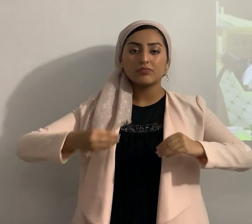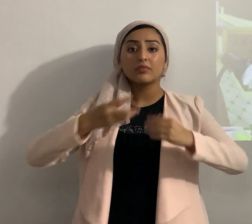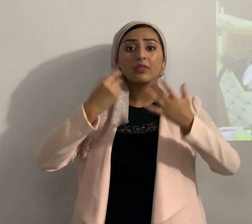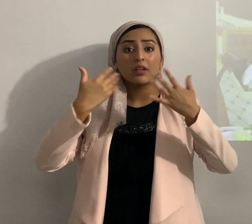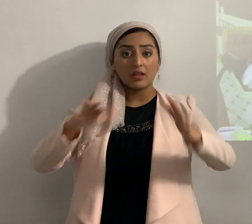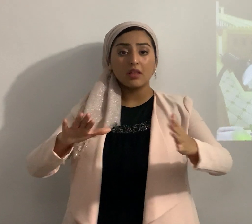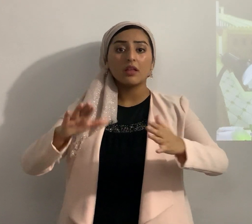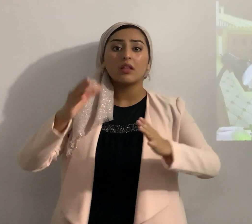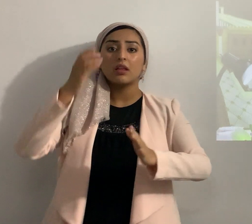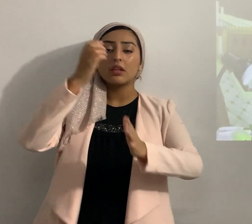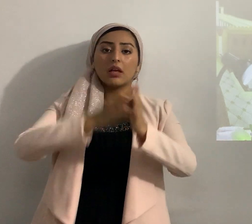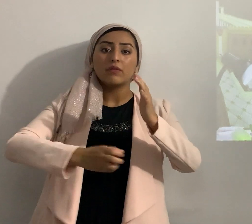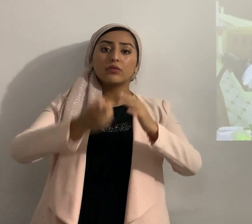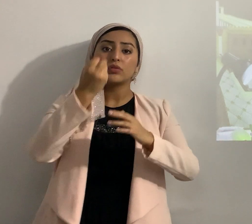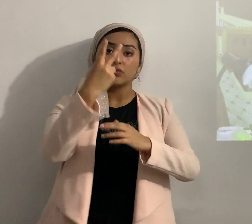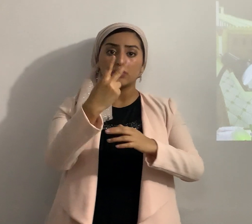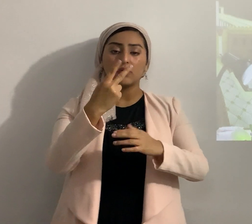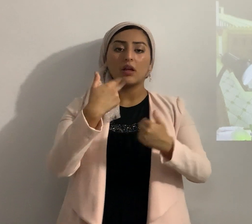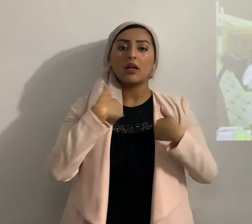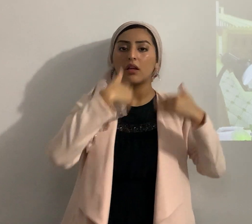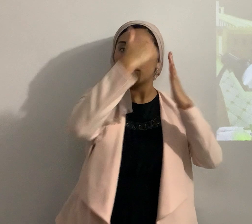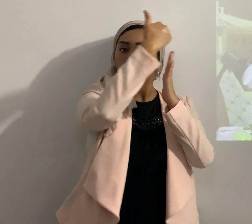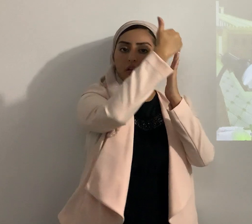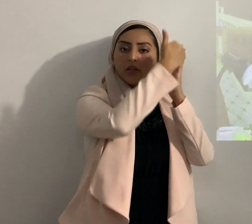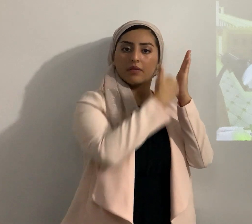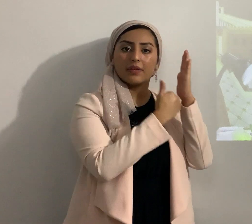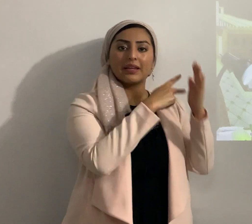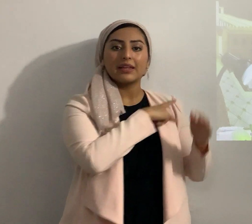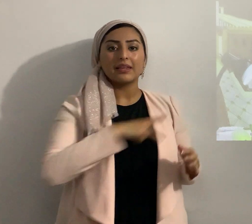capítulo 12 es una lista de los reyes derrotados